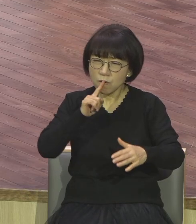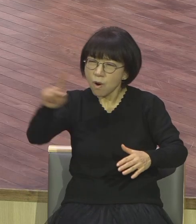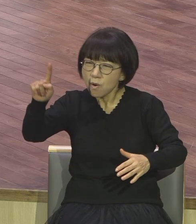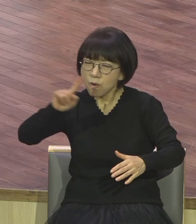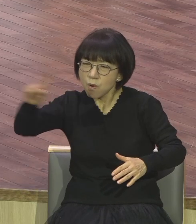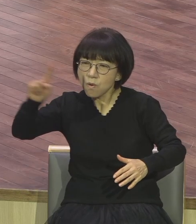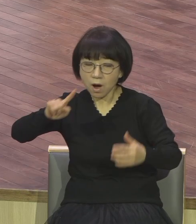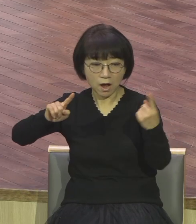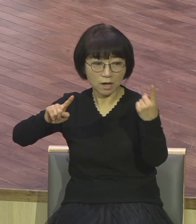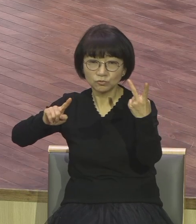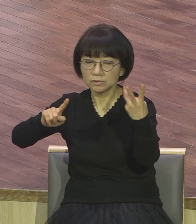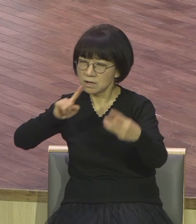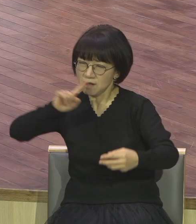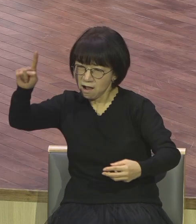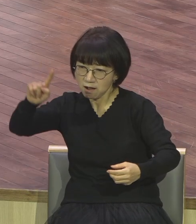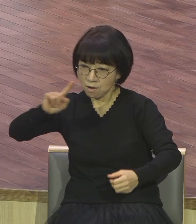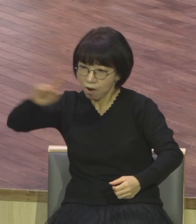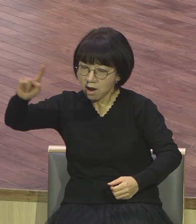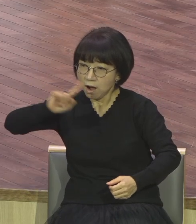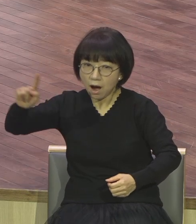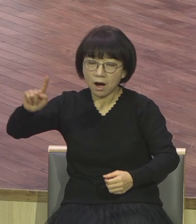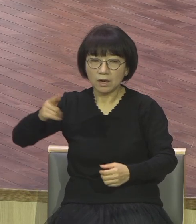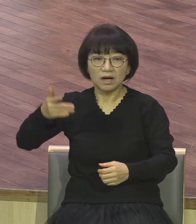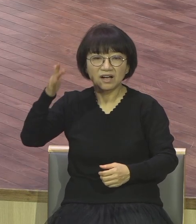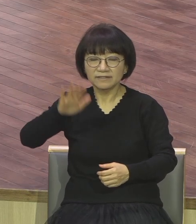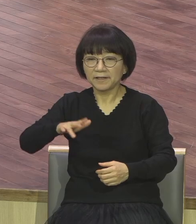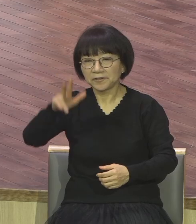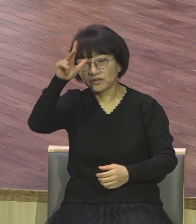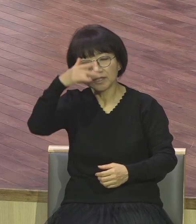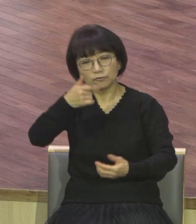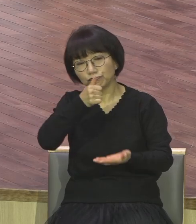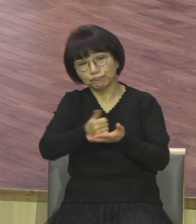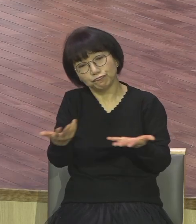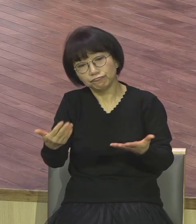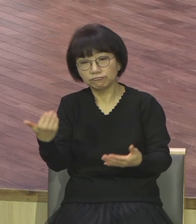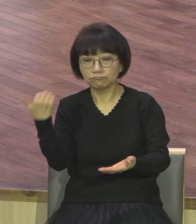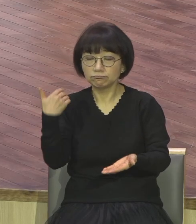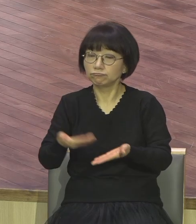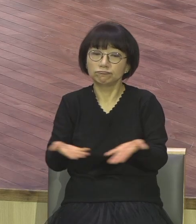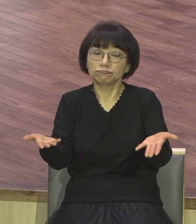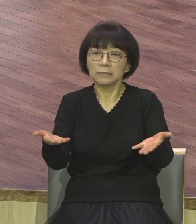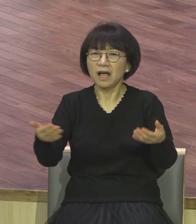경찰들 때문에 그래서 큰 비난 받고 있잖아요 굉장히 청장이면 사과하고